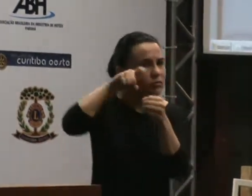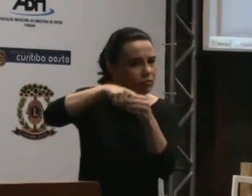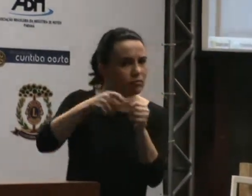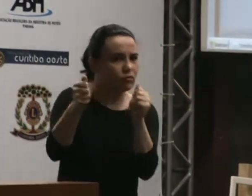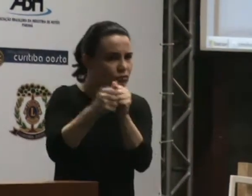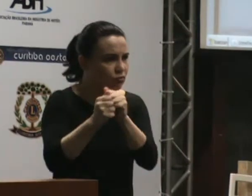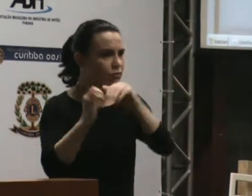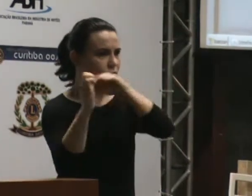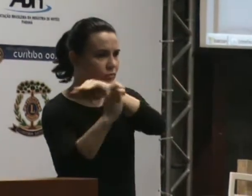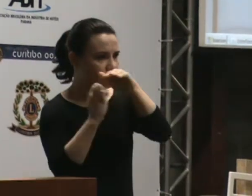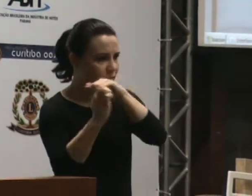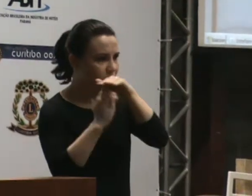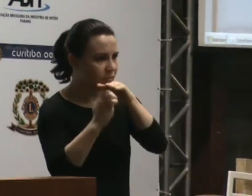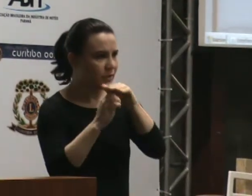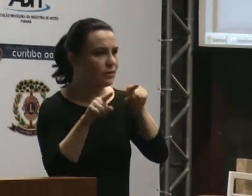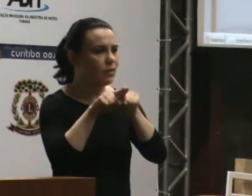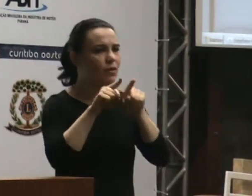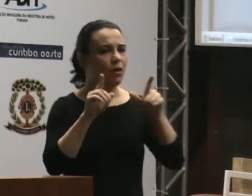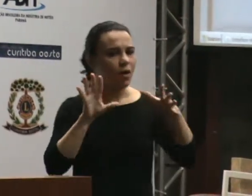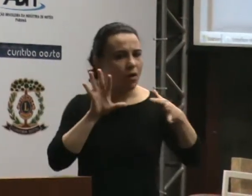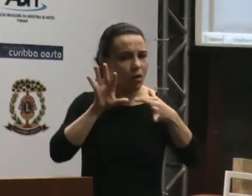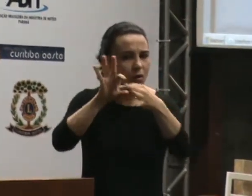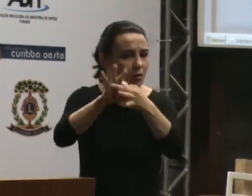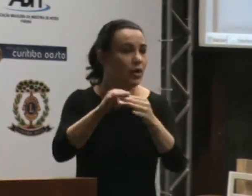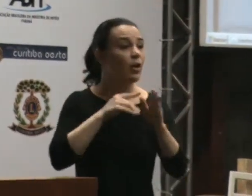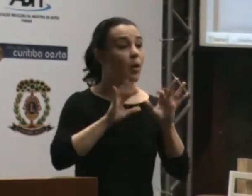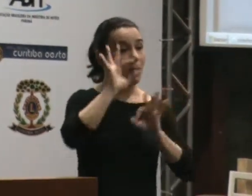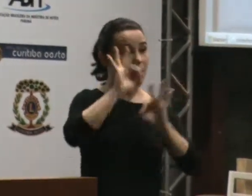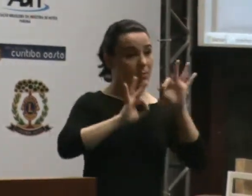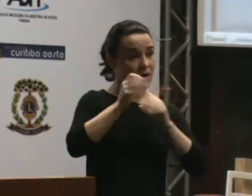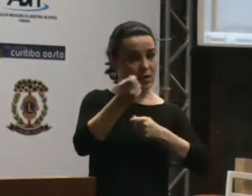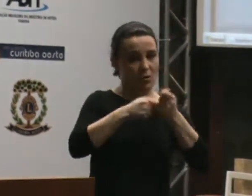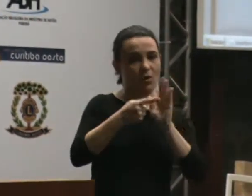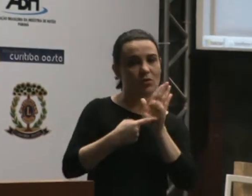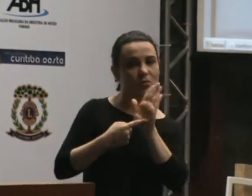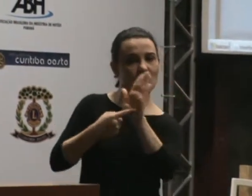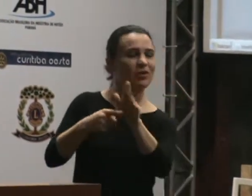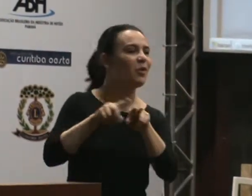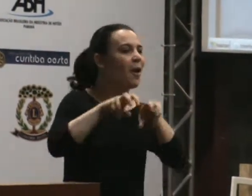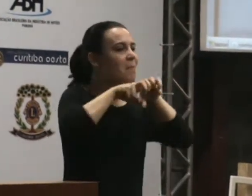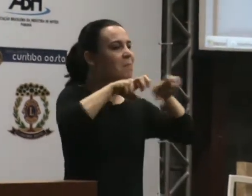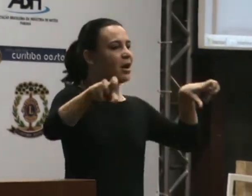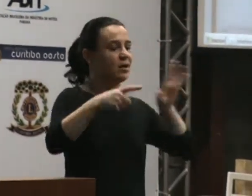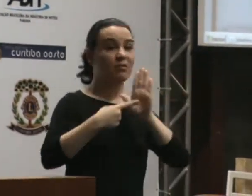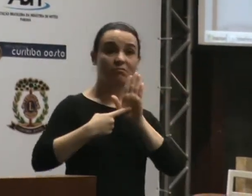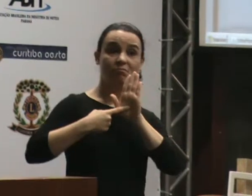formação de novos negócios, quando se apresenta um plano de negócio, a banca fala o negócio falento.